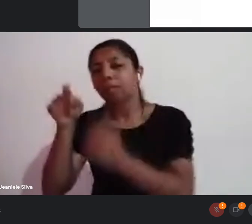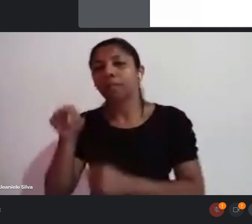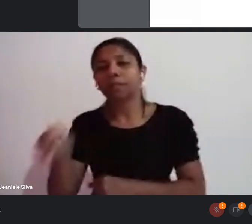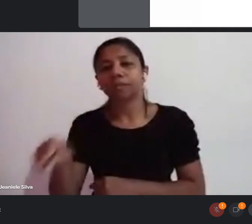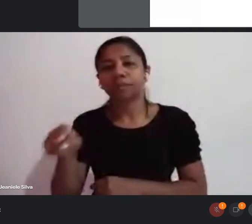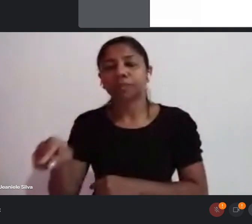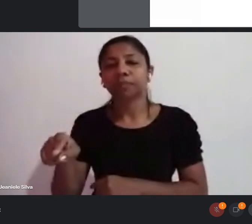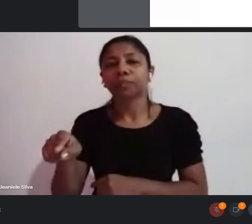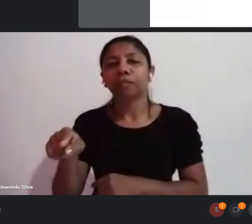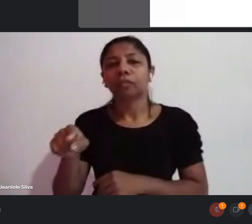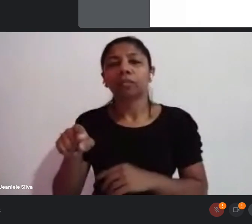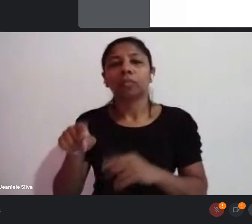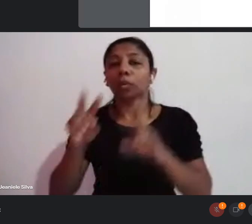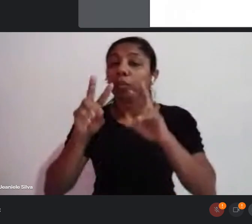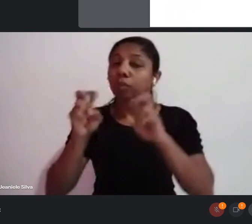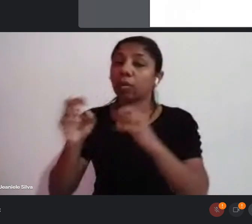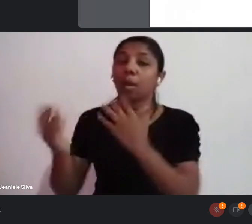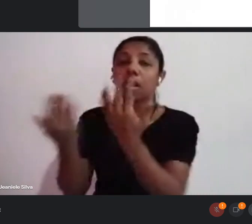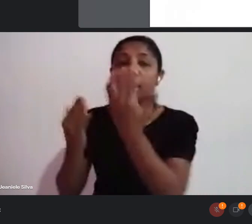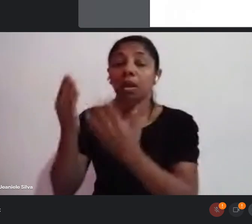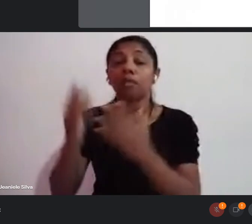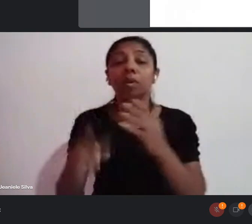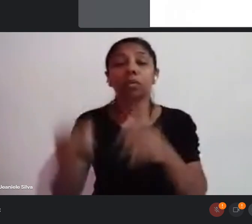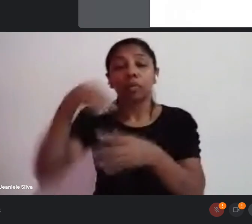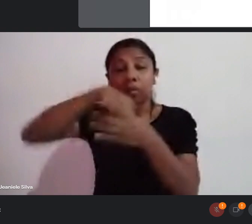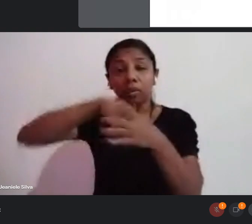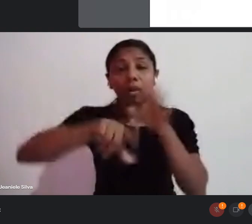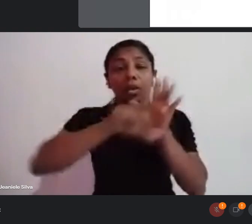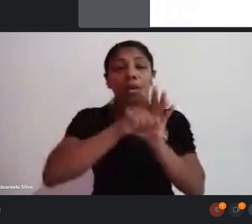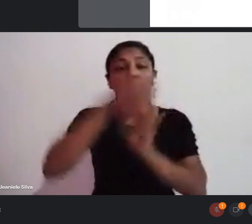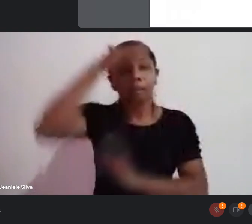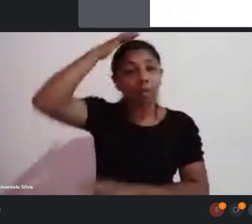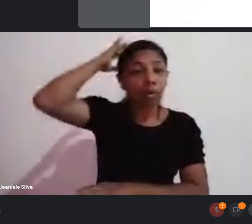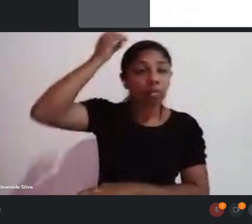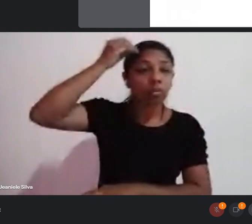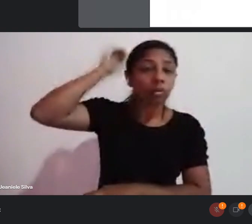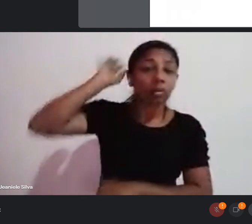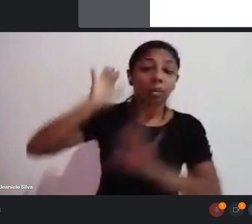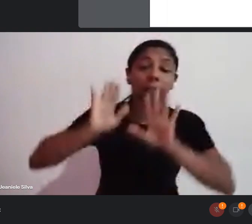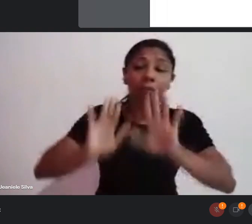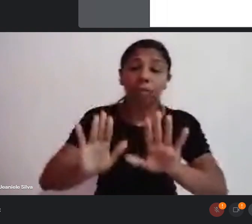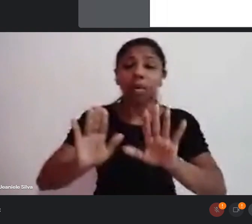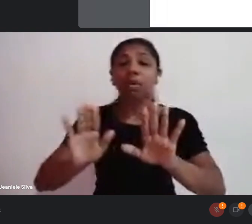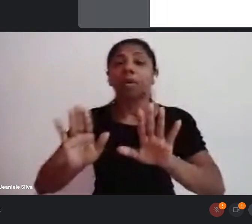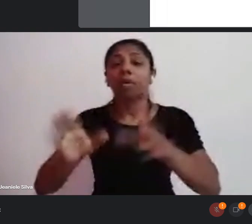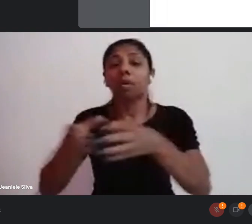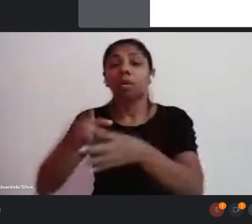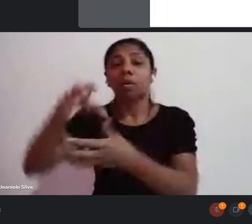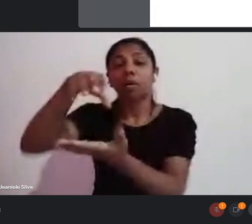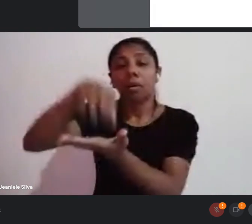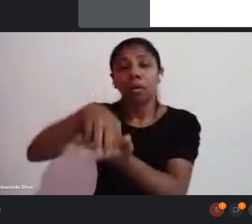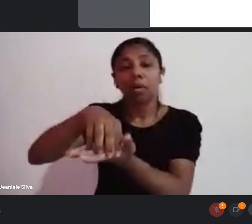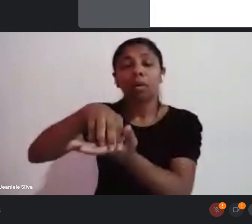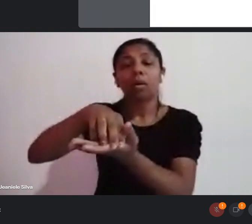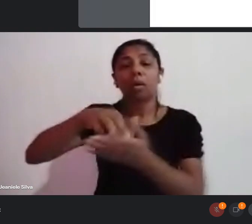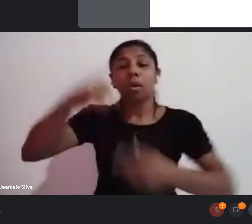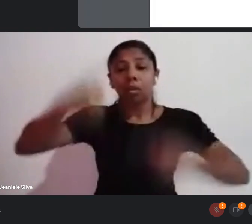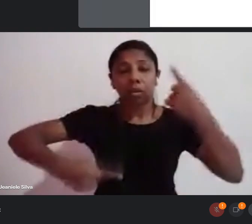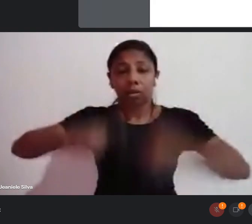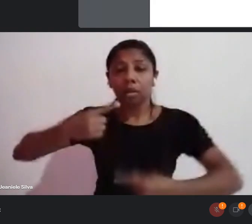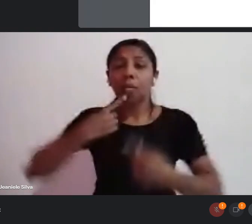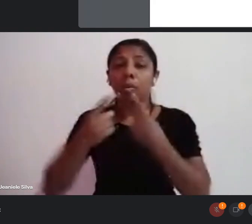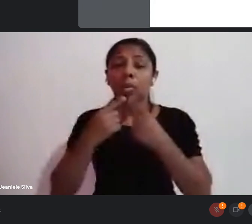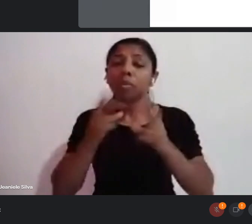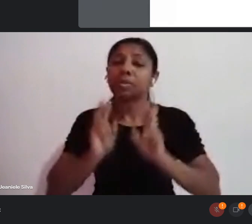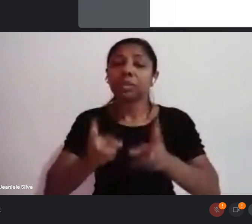assunto Carnaval, e a lei Paulo Gustavo. Mas uma Câmara Setorial, ela debate sobre política pública de forma continuada. E